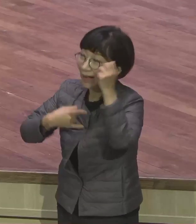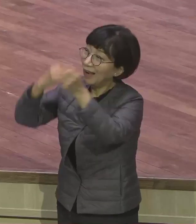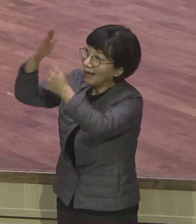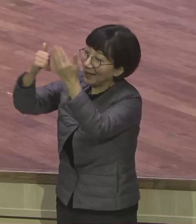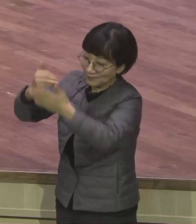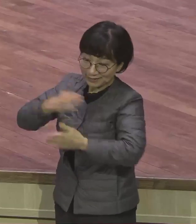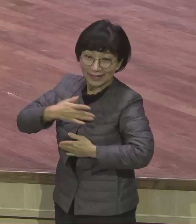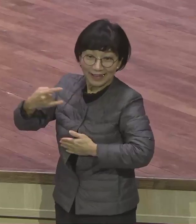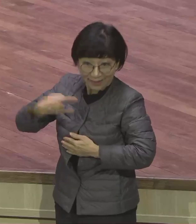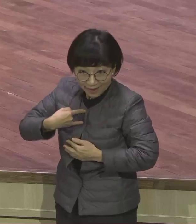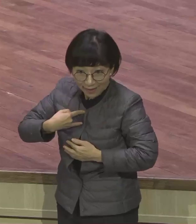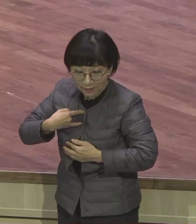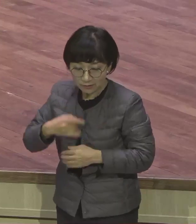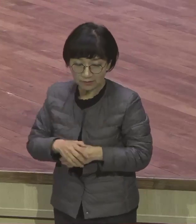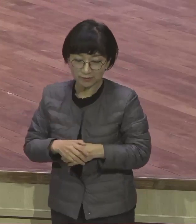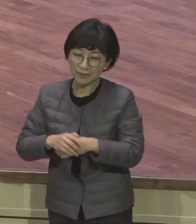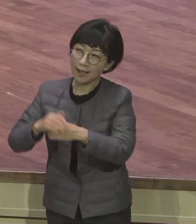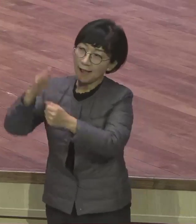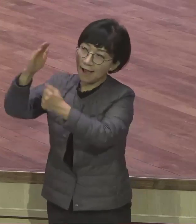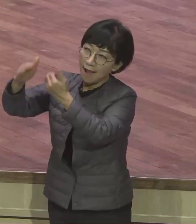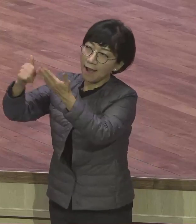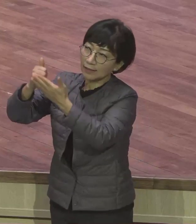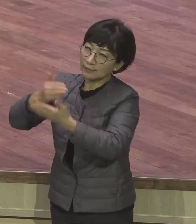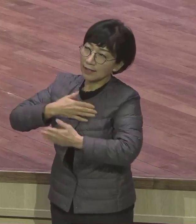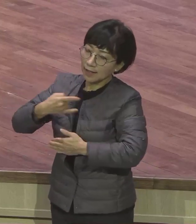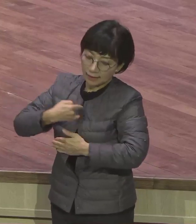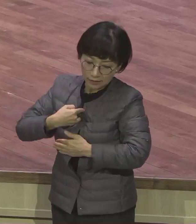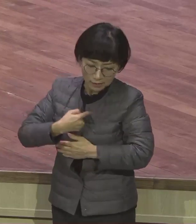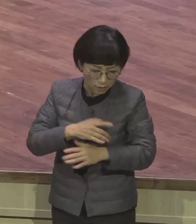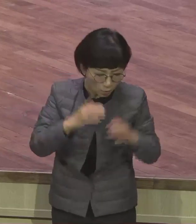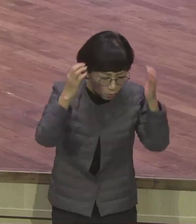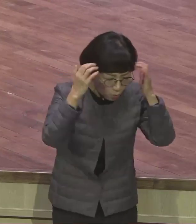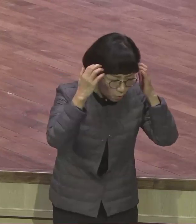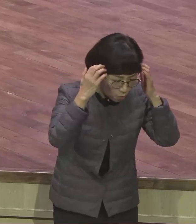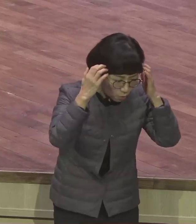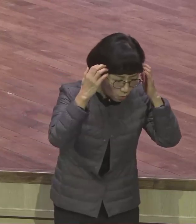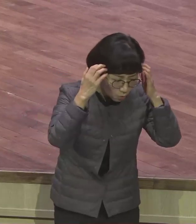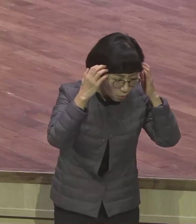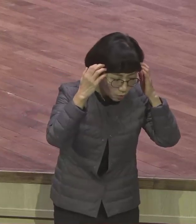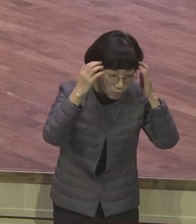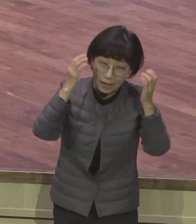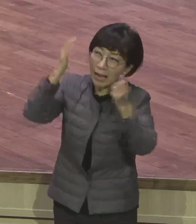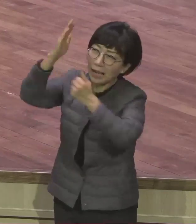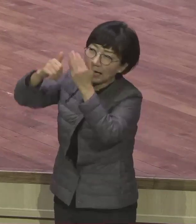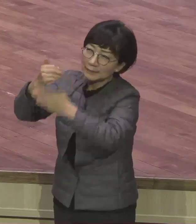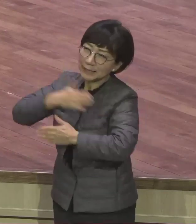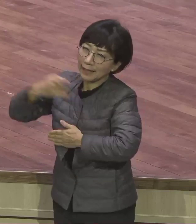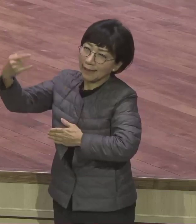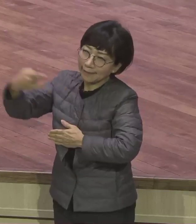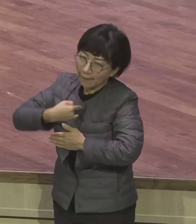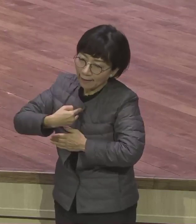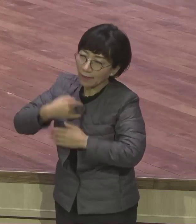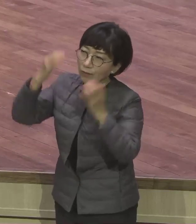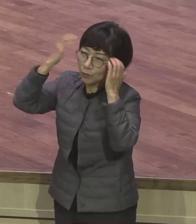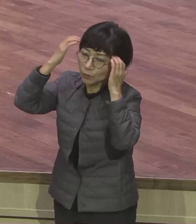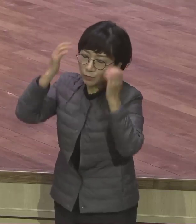돼요 하나님께서 나에게 이런 어려움을 이런 문제를 이런 질병을 이런 가난을 이런